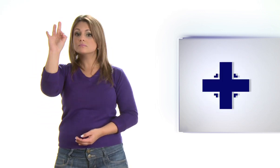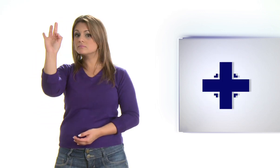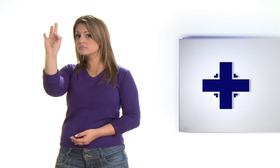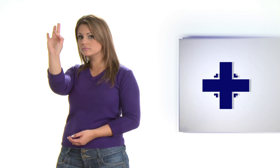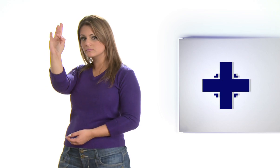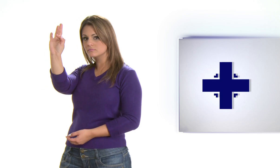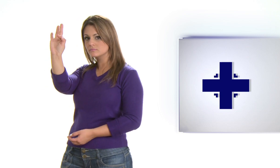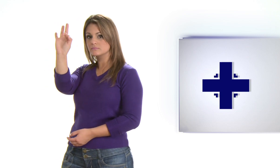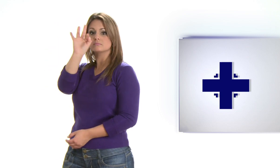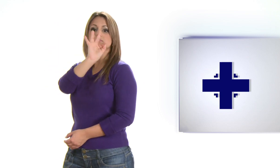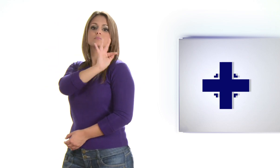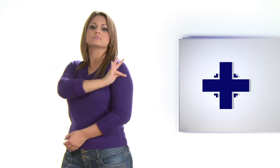Farmácia